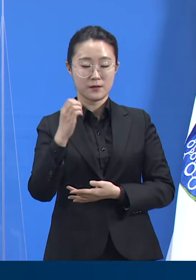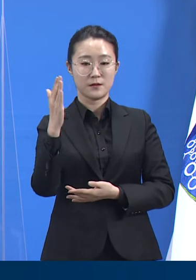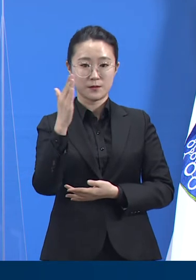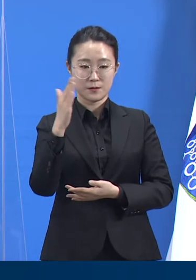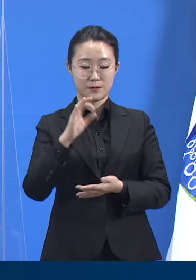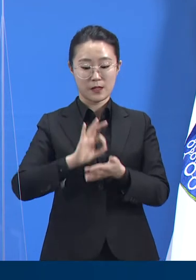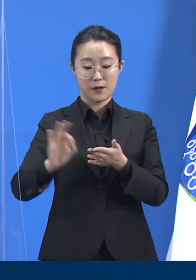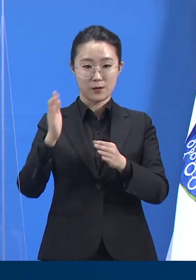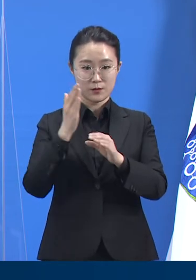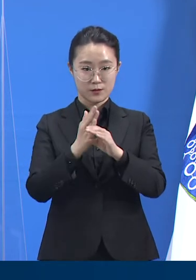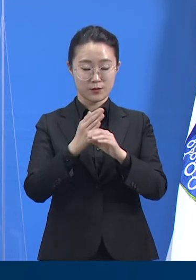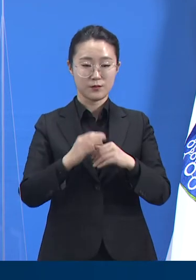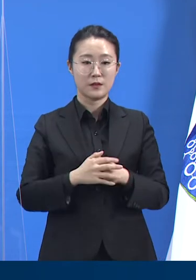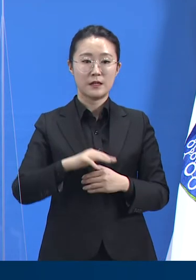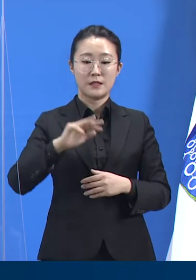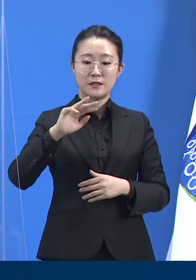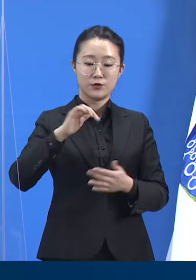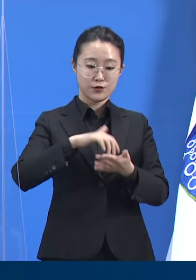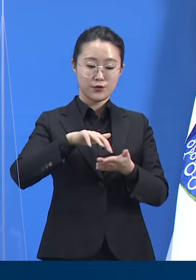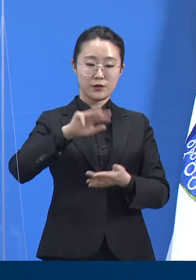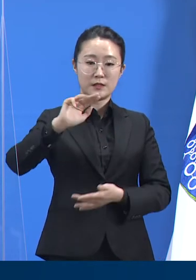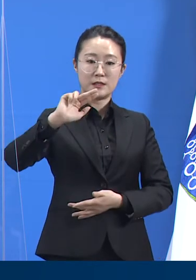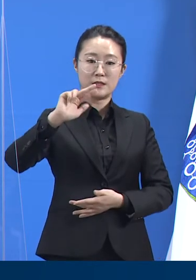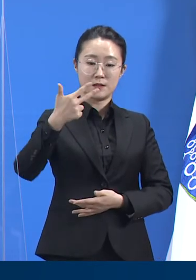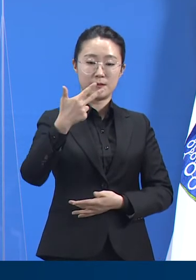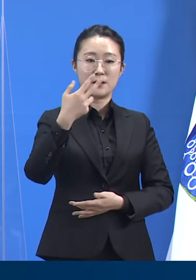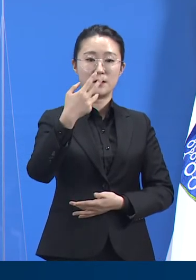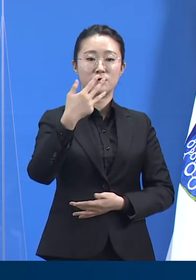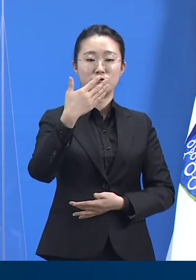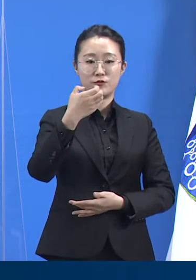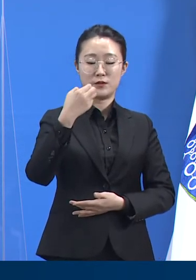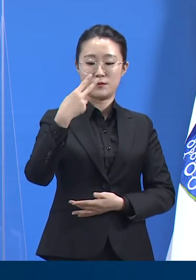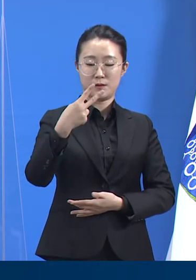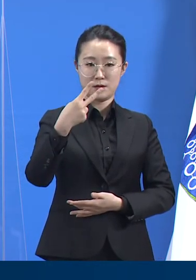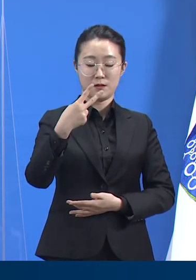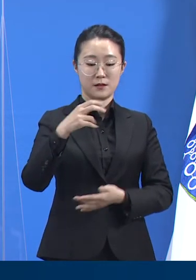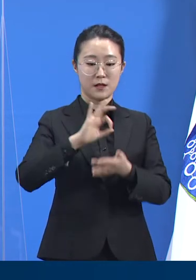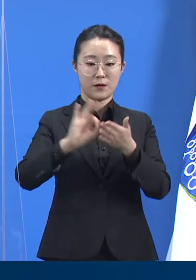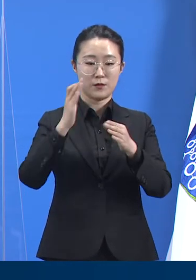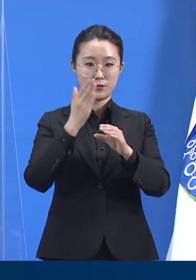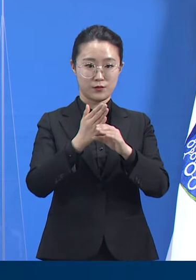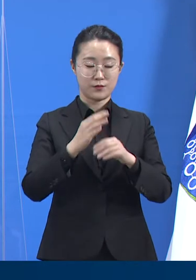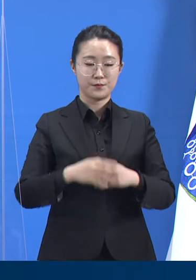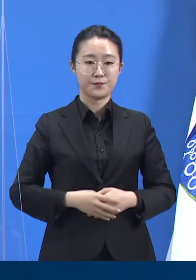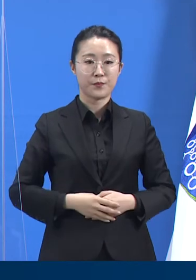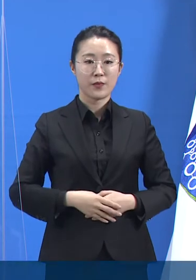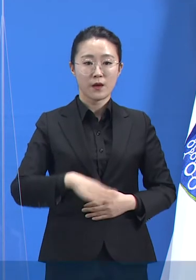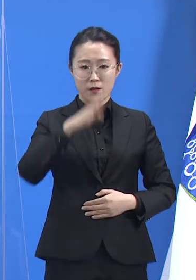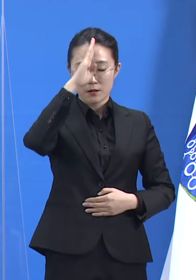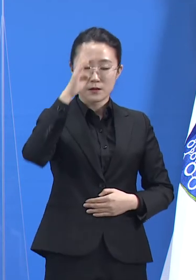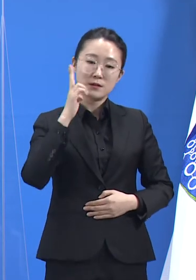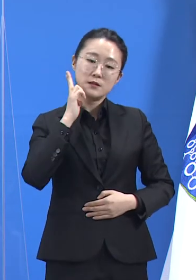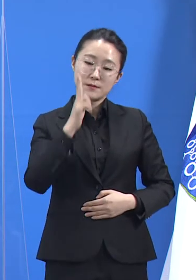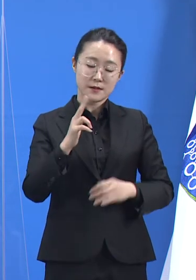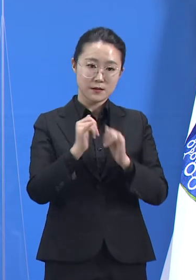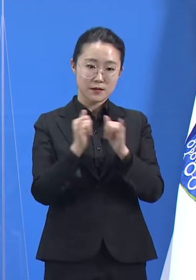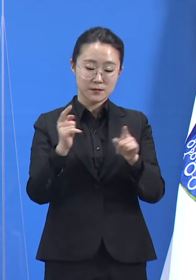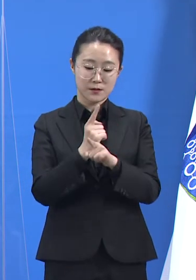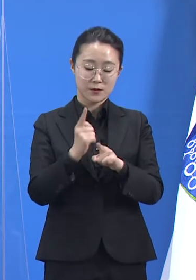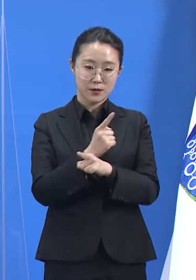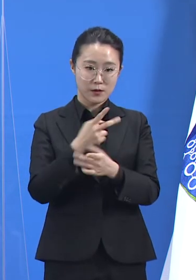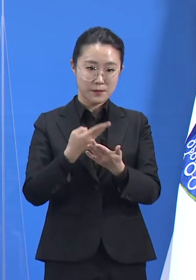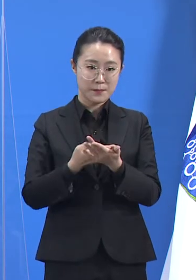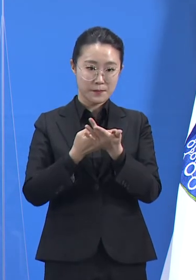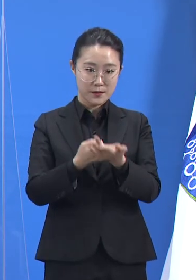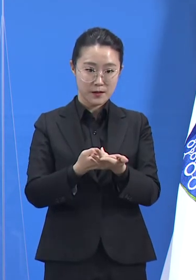792개 병상을 사용하고 있습니다. 중증 환자를 위한 치료 병상은 총